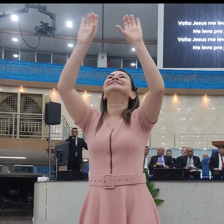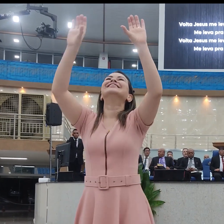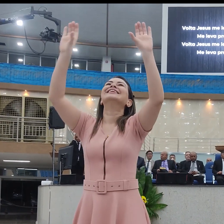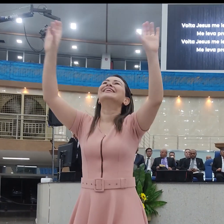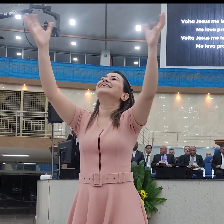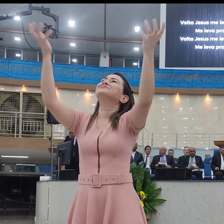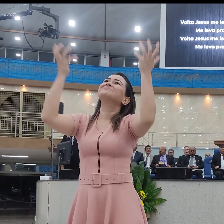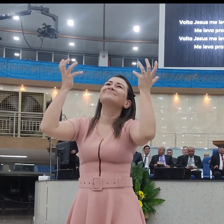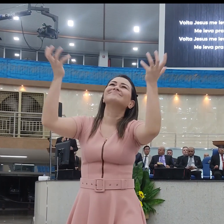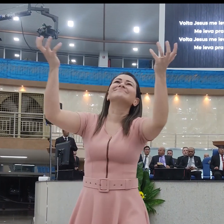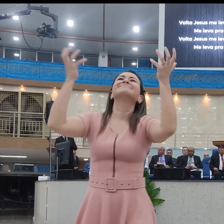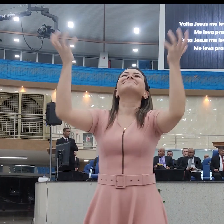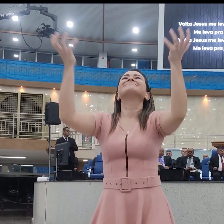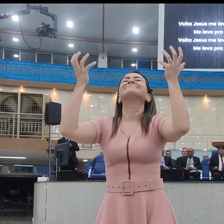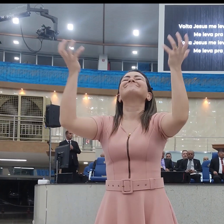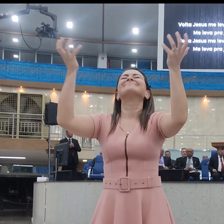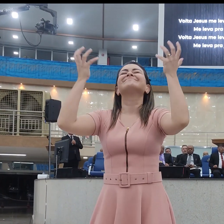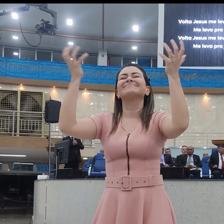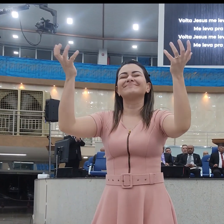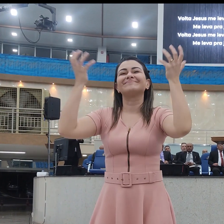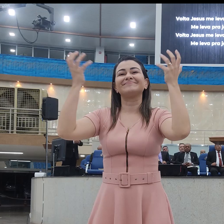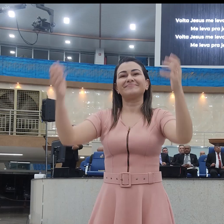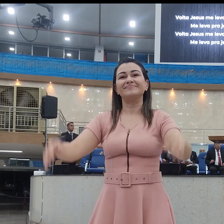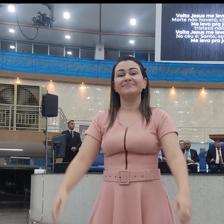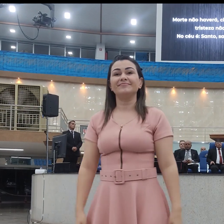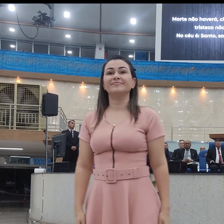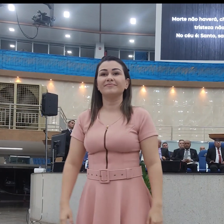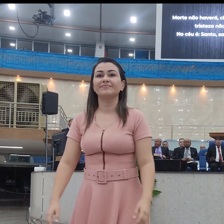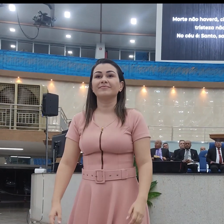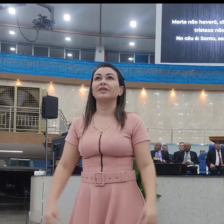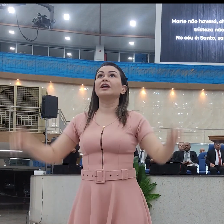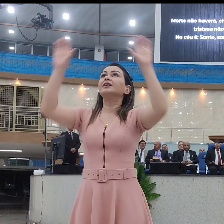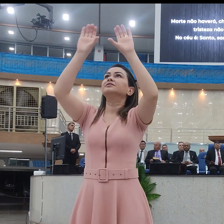Morte não haverá Nem tristeza não haverá mais nada